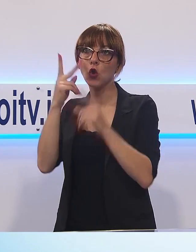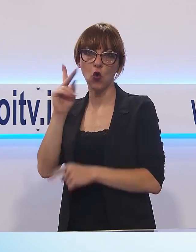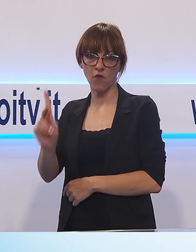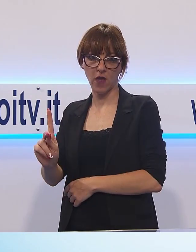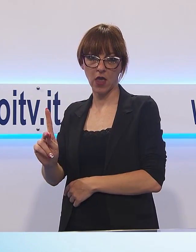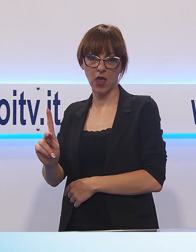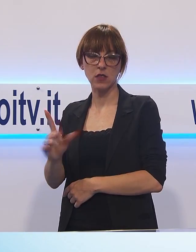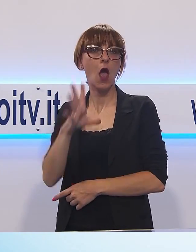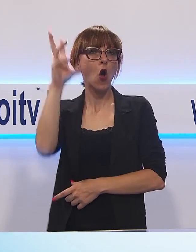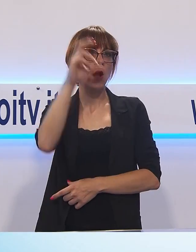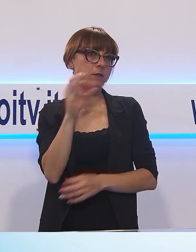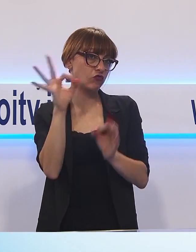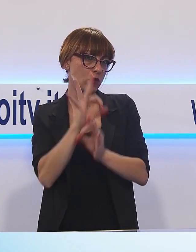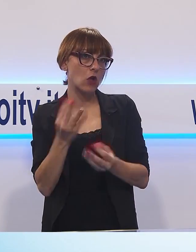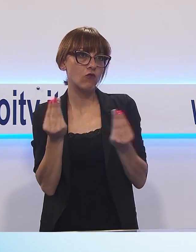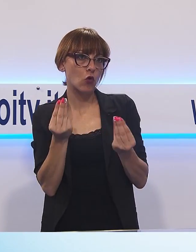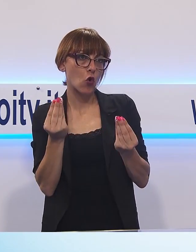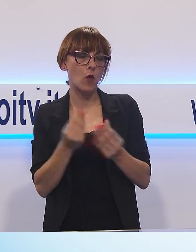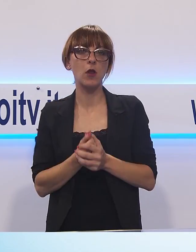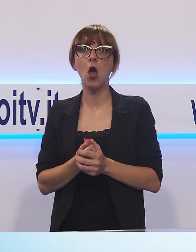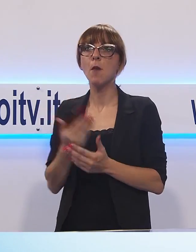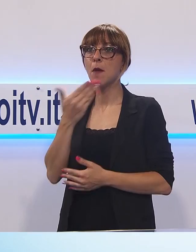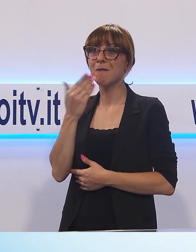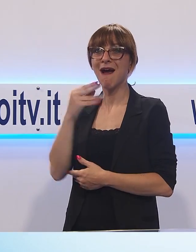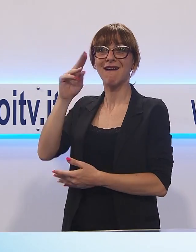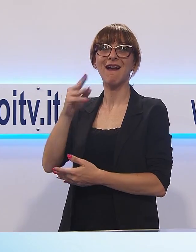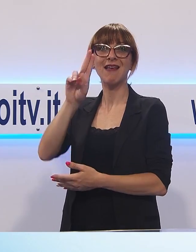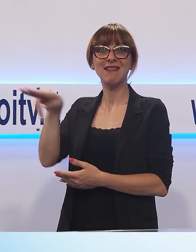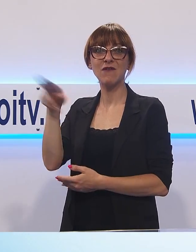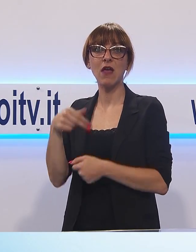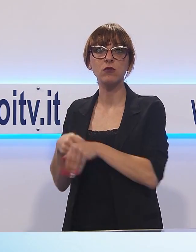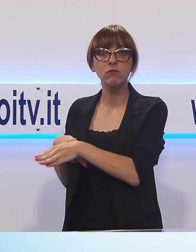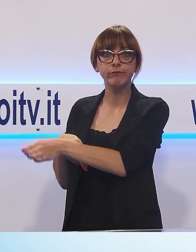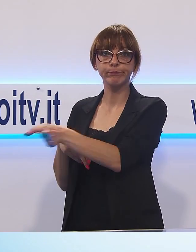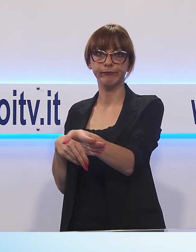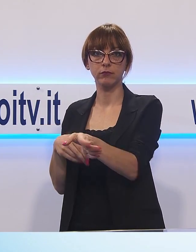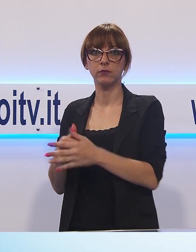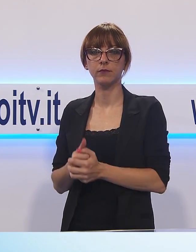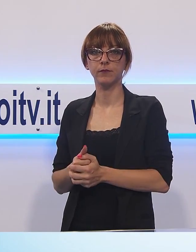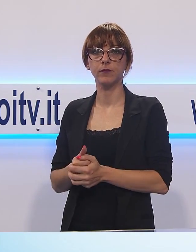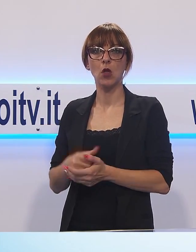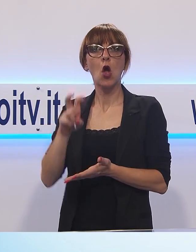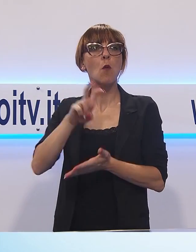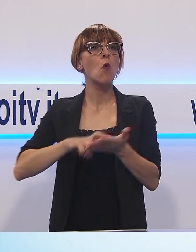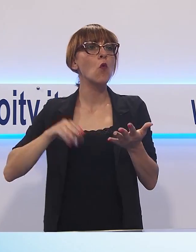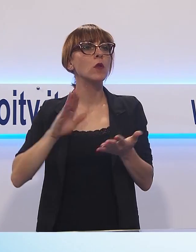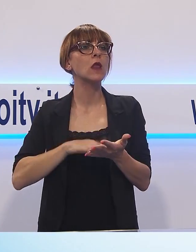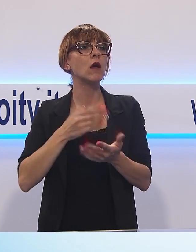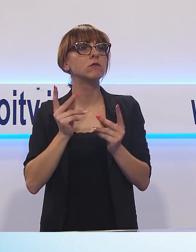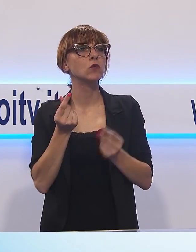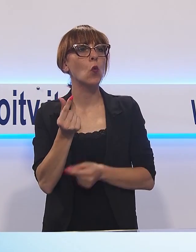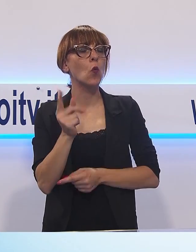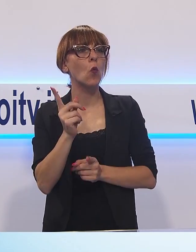cosa si deve fare? Non è chiaro, non è chiaro assolutamente questa segnaletica qua. La multa di quant'è? La multa è di 41 euro, però